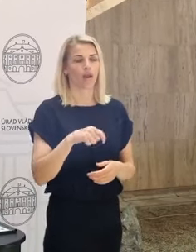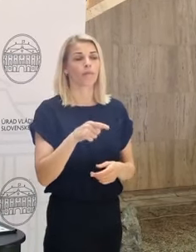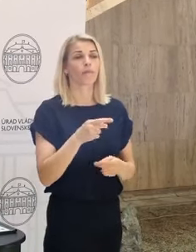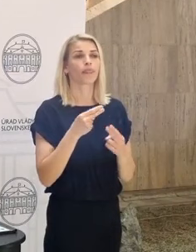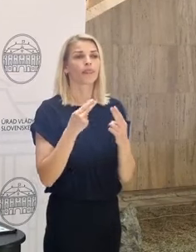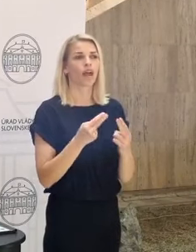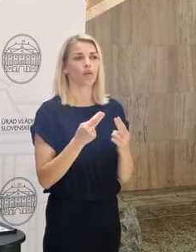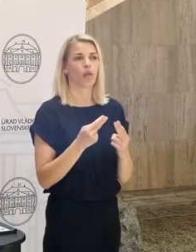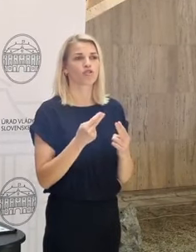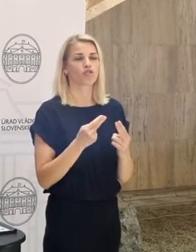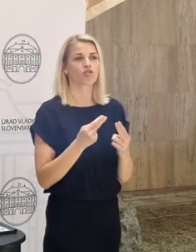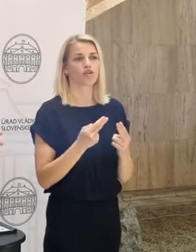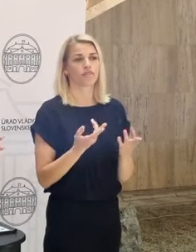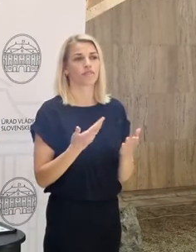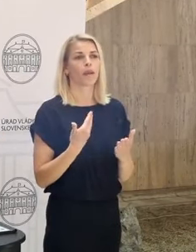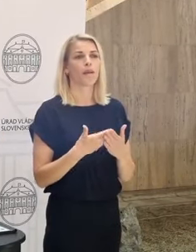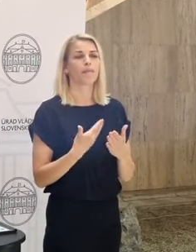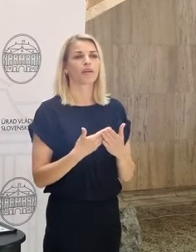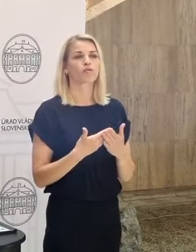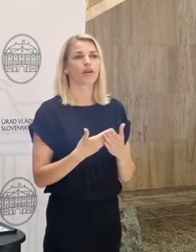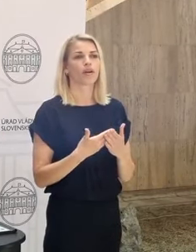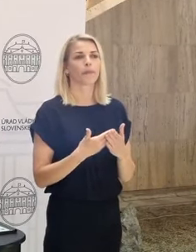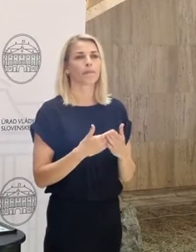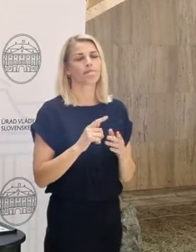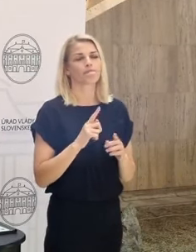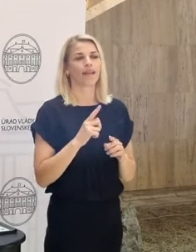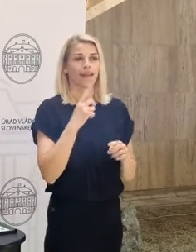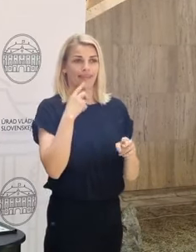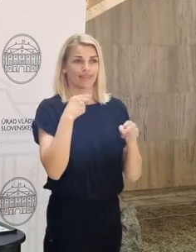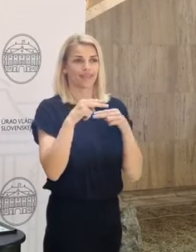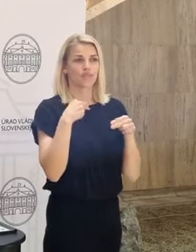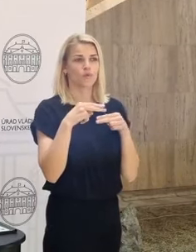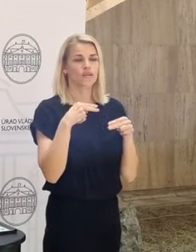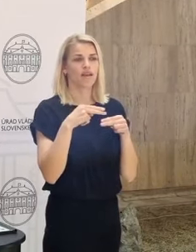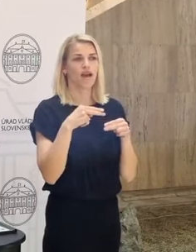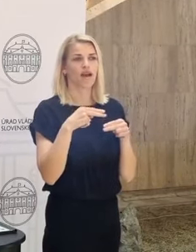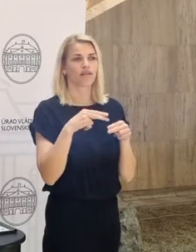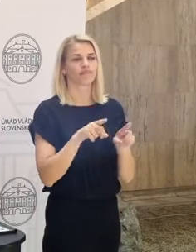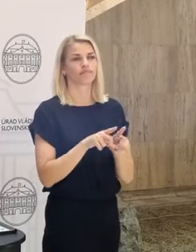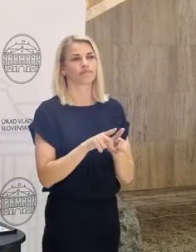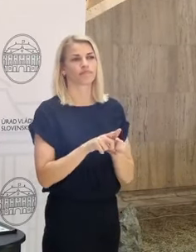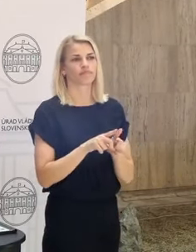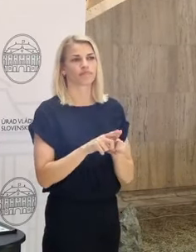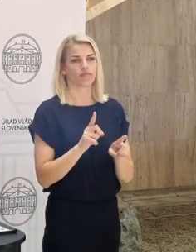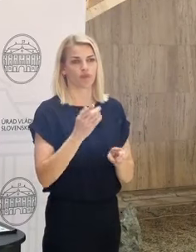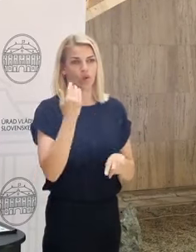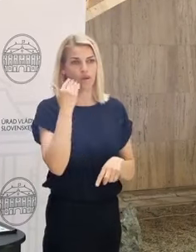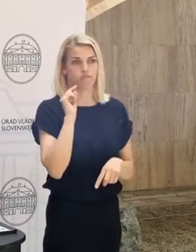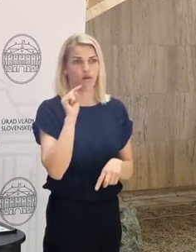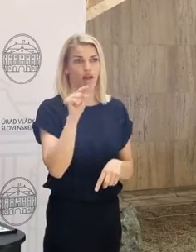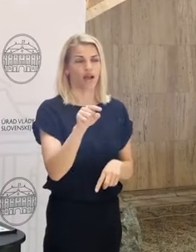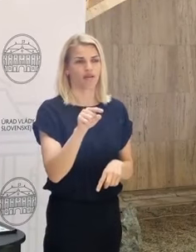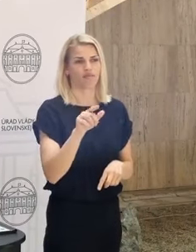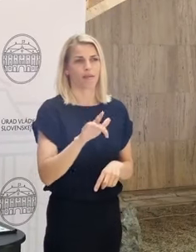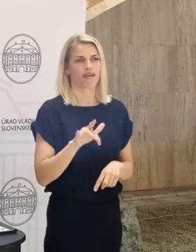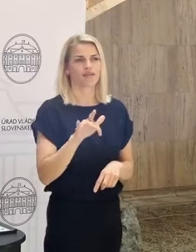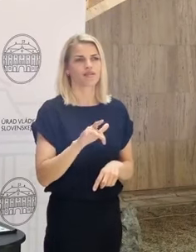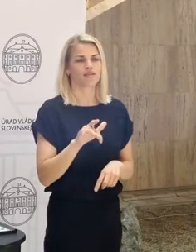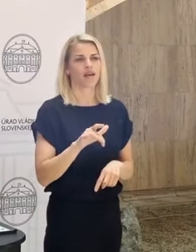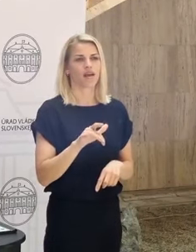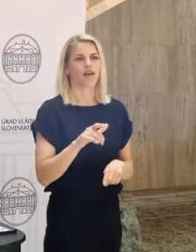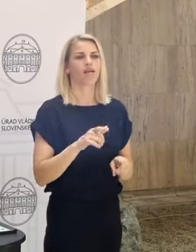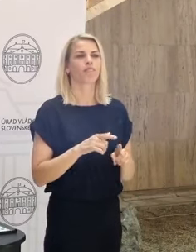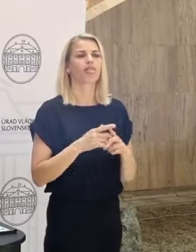najdôležitejšie, pretože tá diskusia, alebo takto začnem, tá diskusia vlastne, ktorá tam prebiehala, tá najväčšia, najdôležitejšia